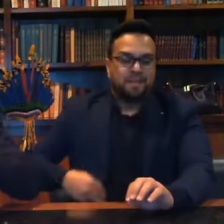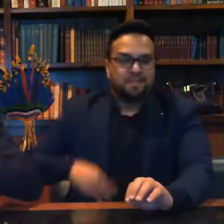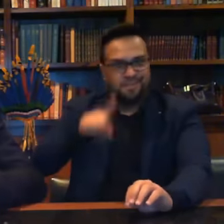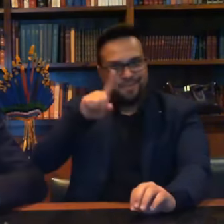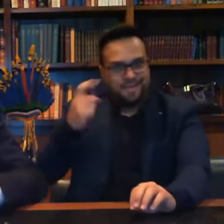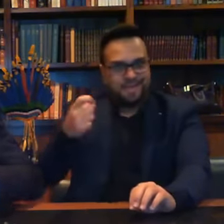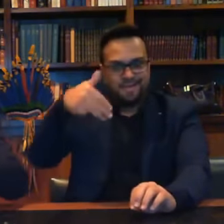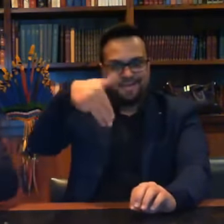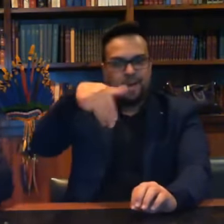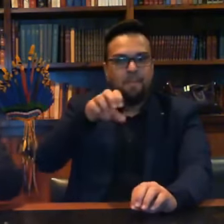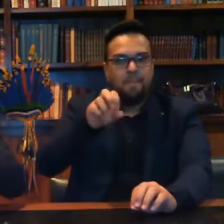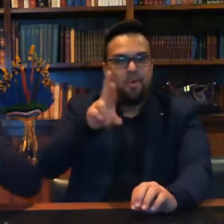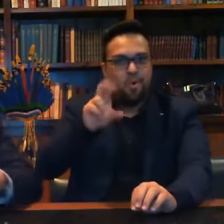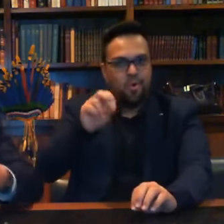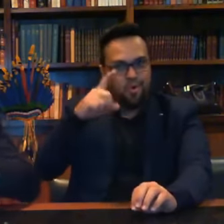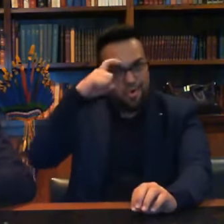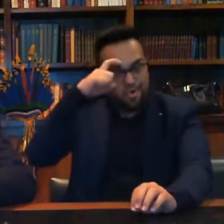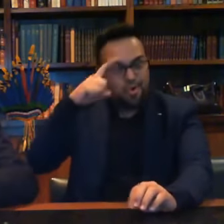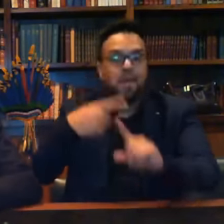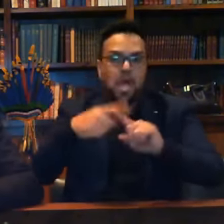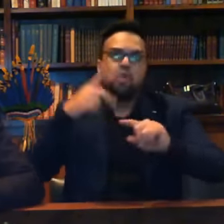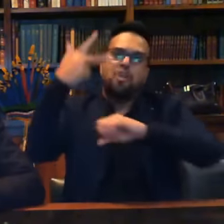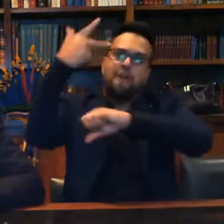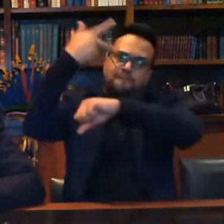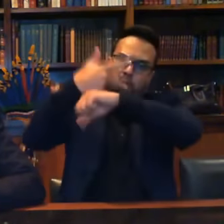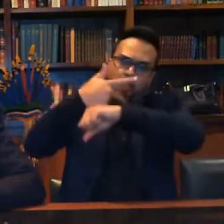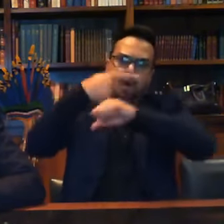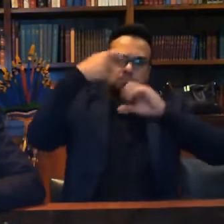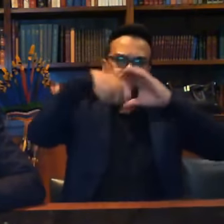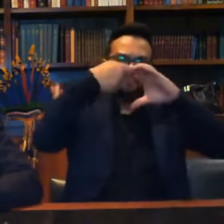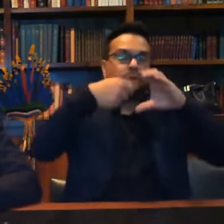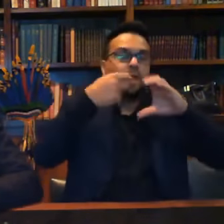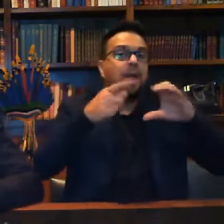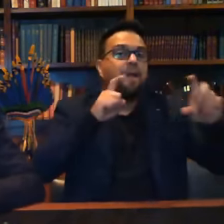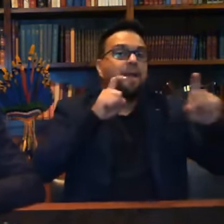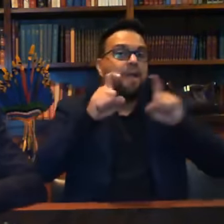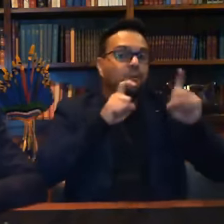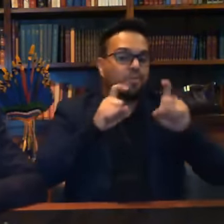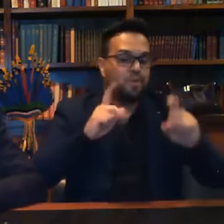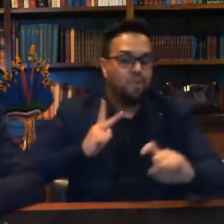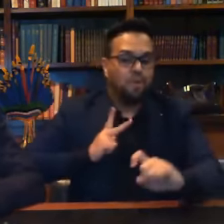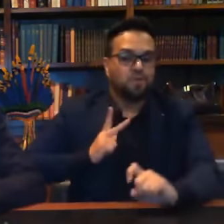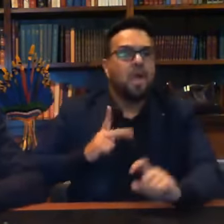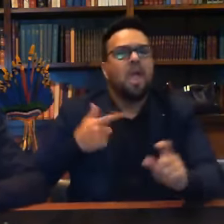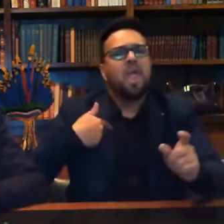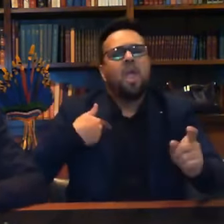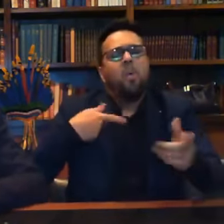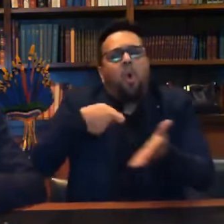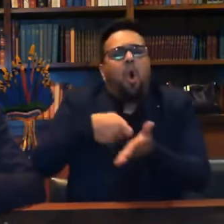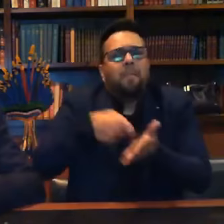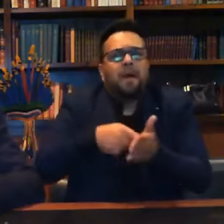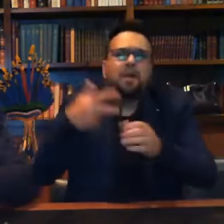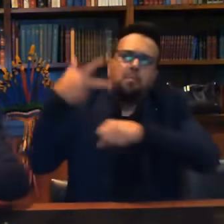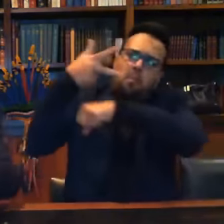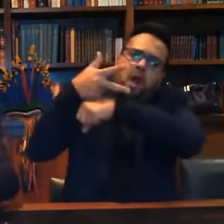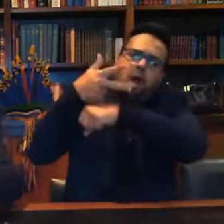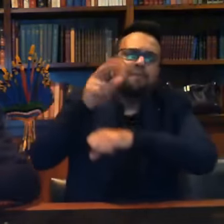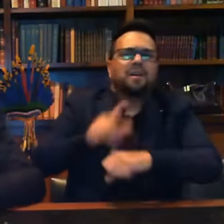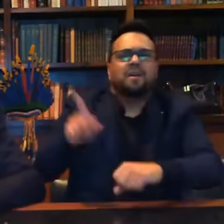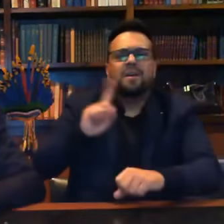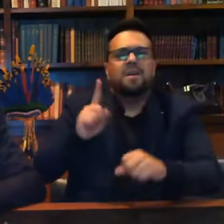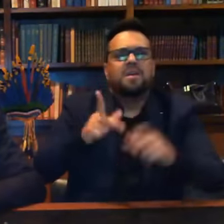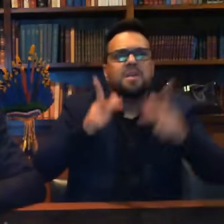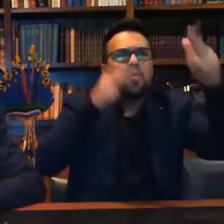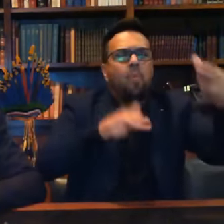E eu tinha filmado, gravado a minha reunião reservada. Eu não tinha obrigação de gravar. Não é uma sessão como na